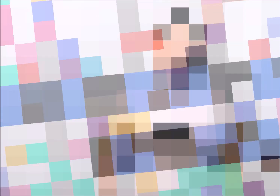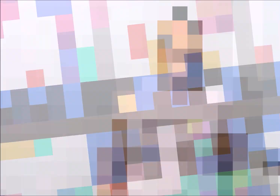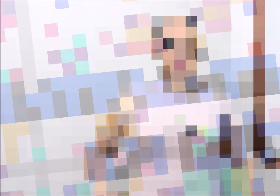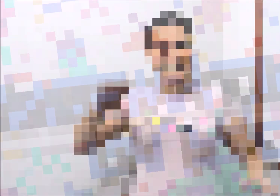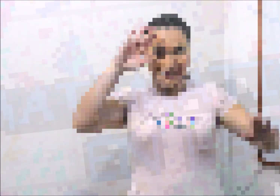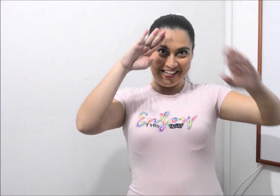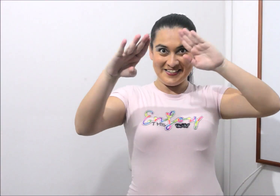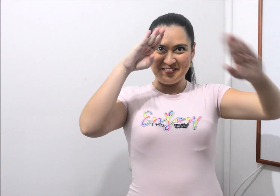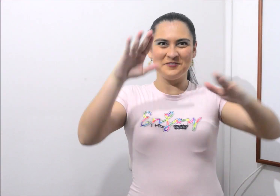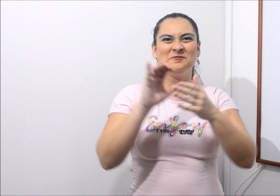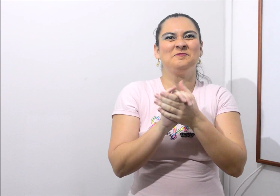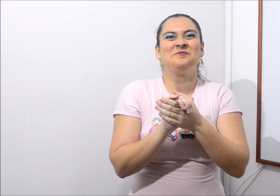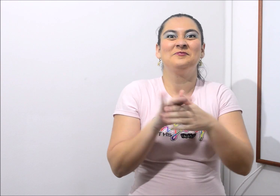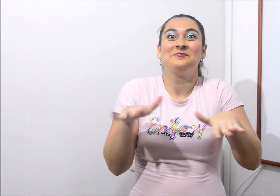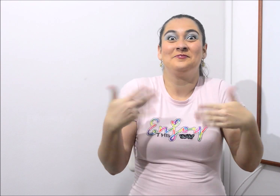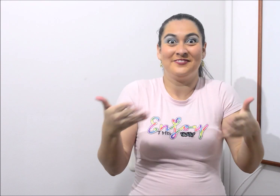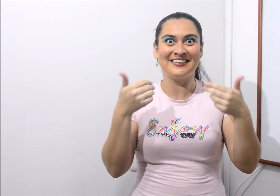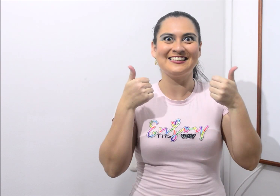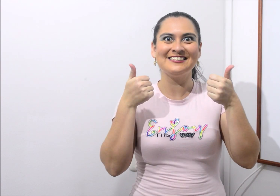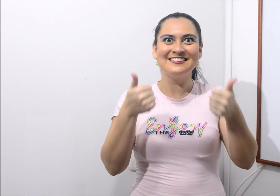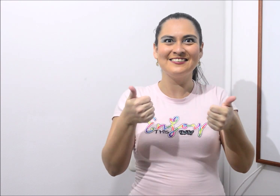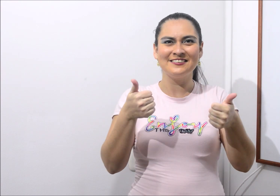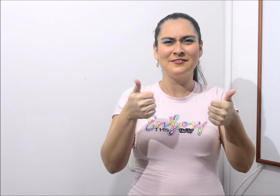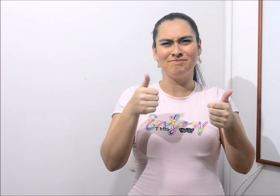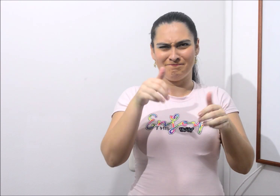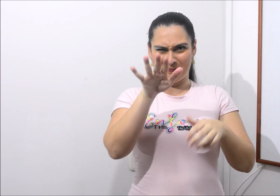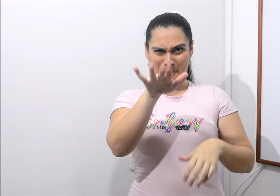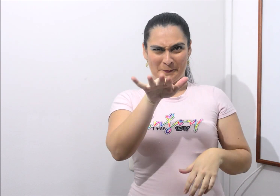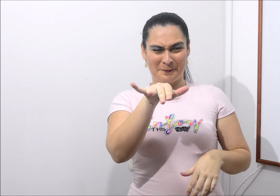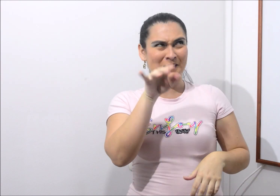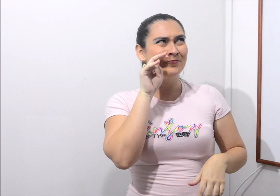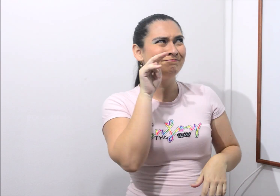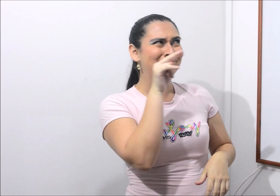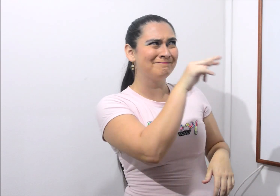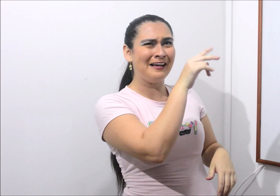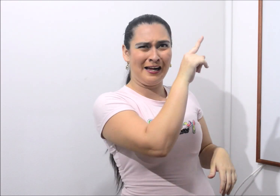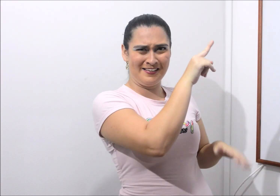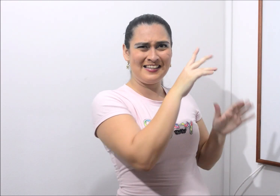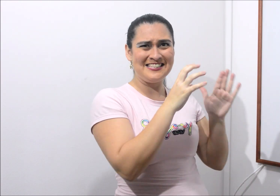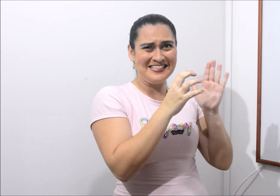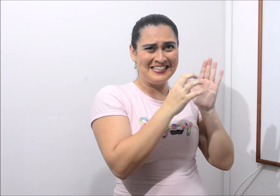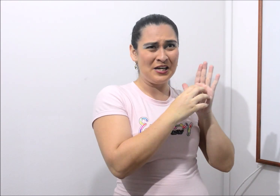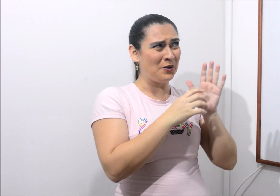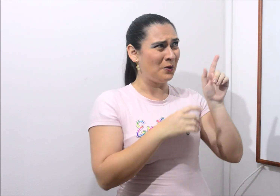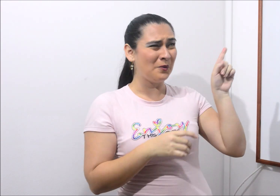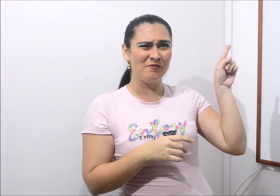¡Hola, hola amigos! ¿Cómo están? ¿Bien? Oye, ¿conoces estos símbolos?